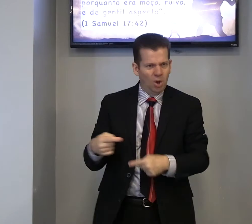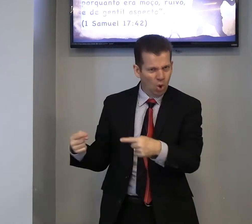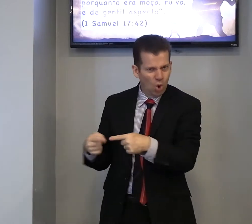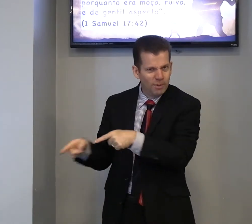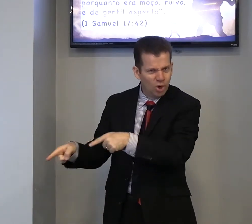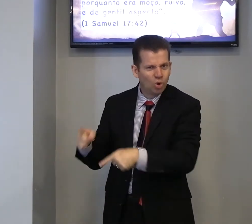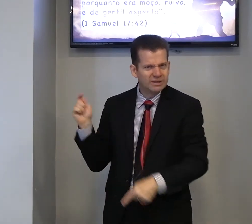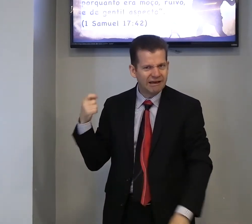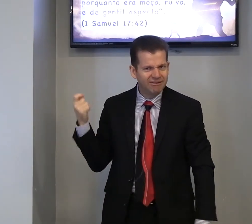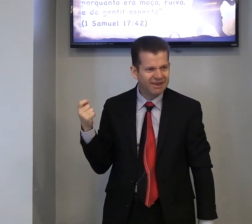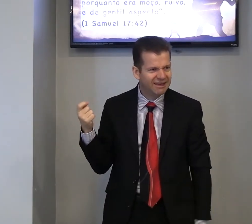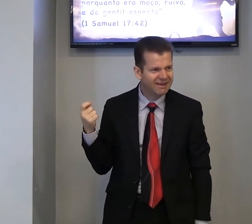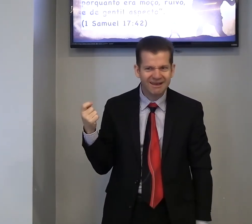combinou com Davi? Não.